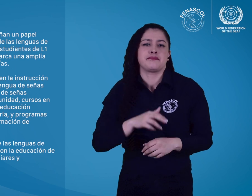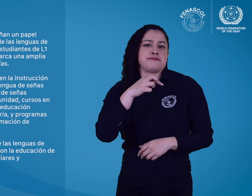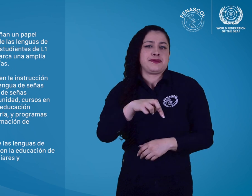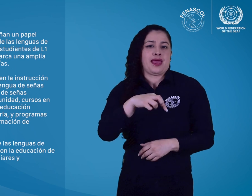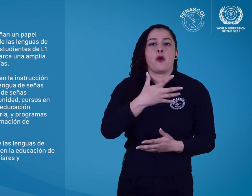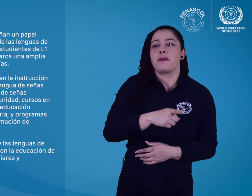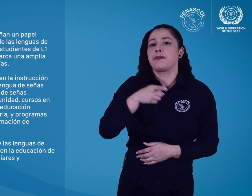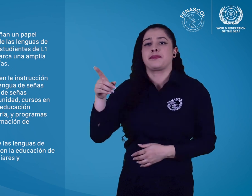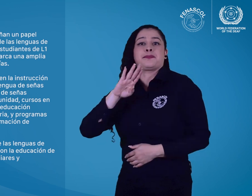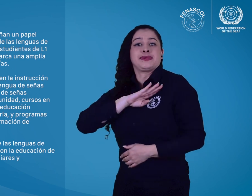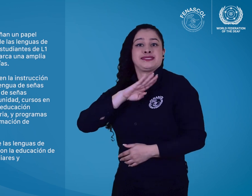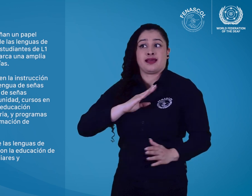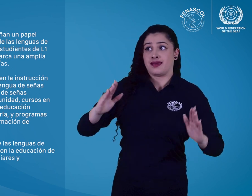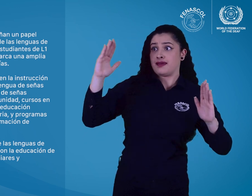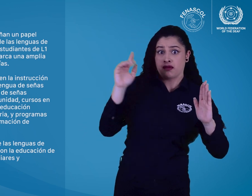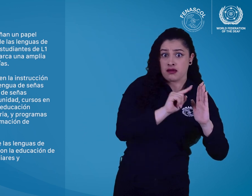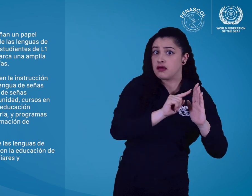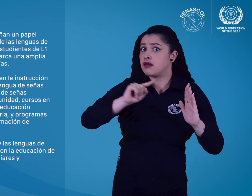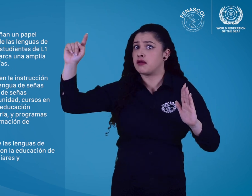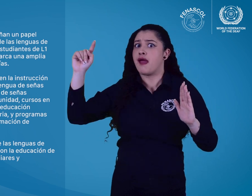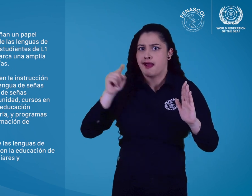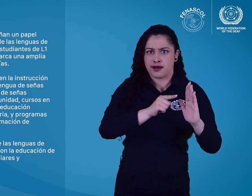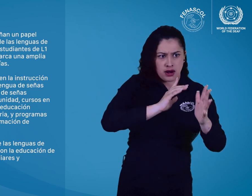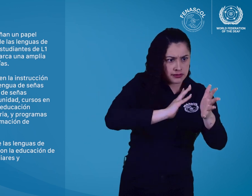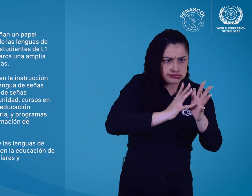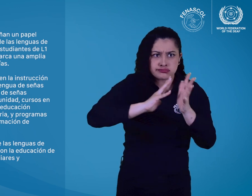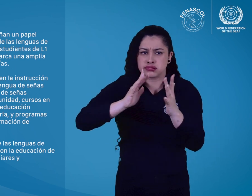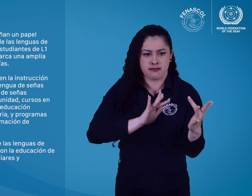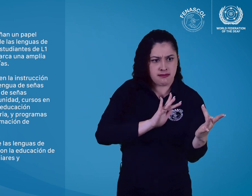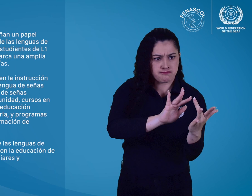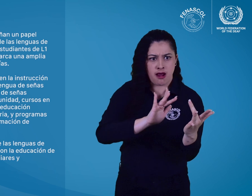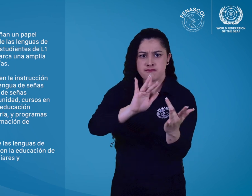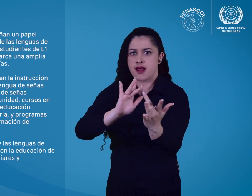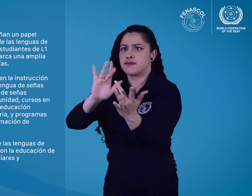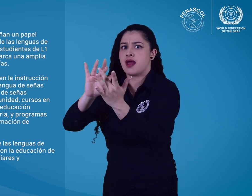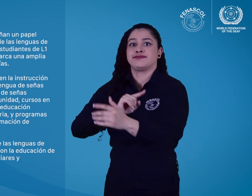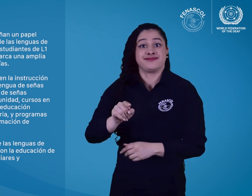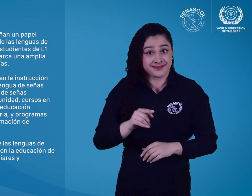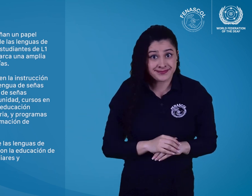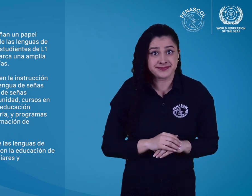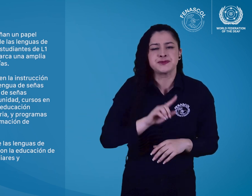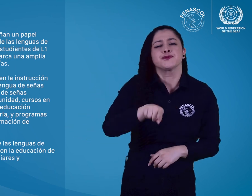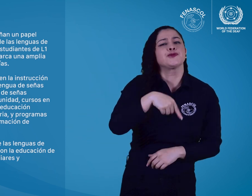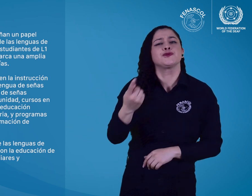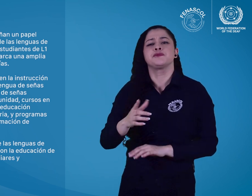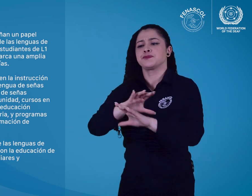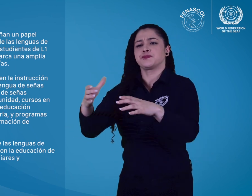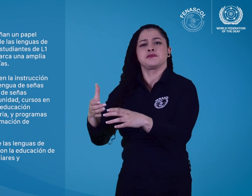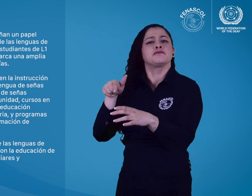cursos en entornos educativos, desde la educación primaria hasta